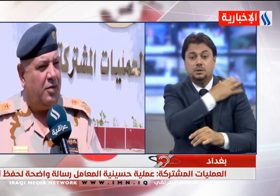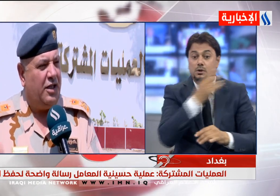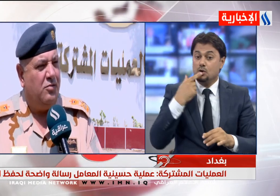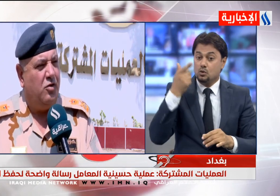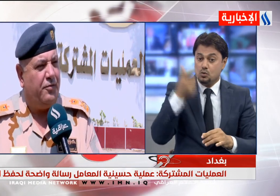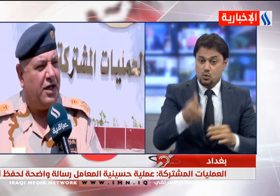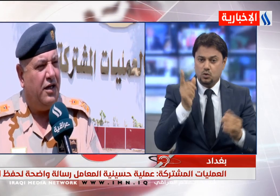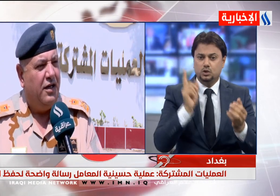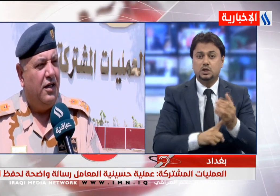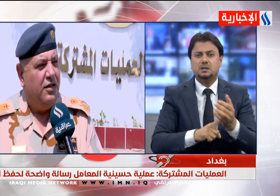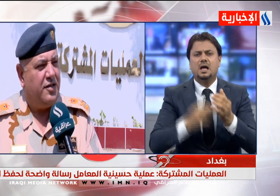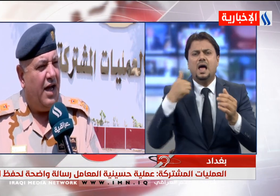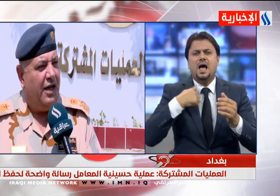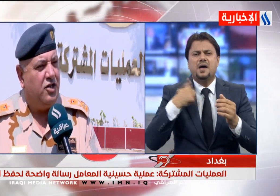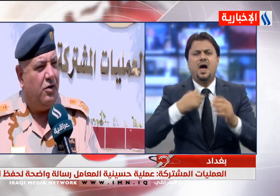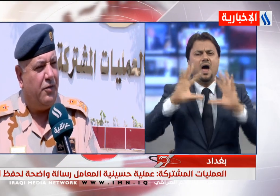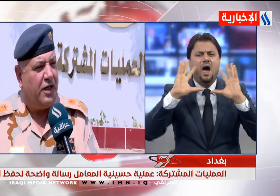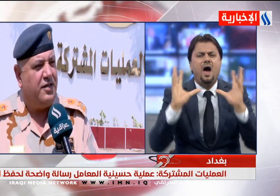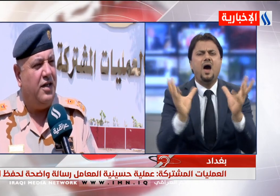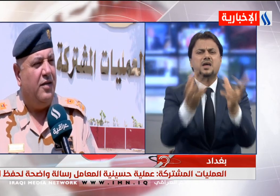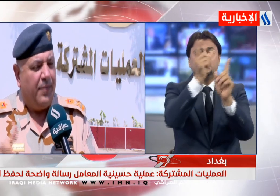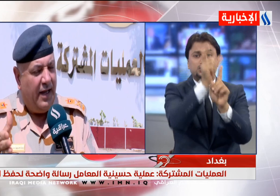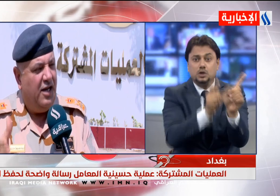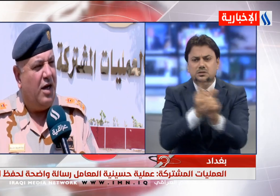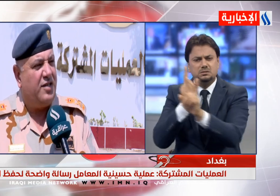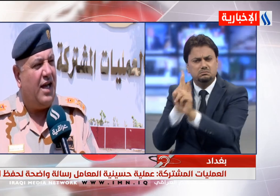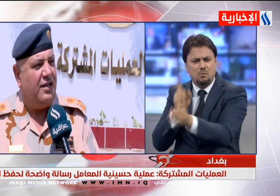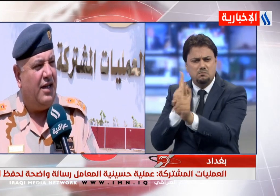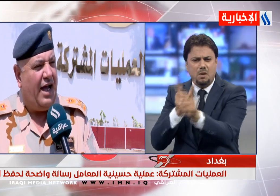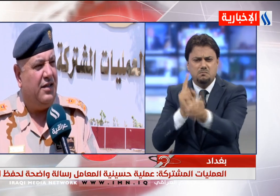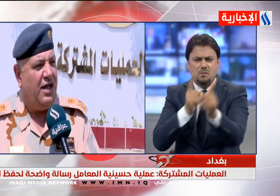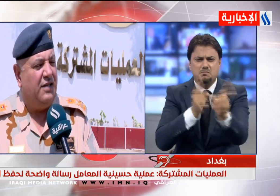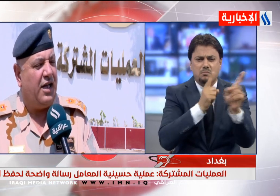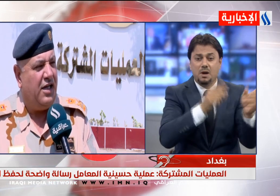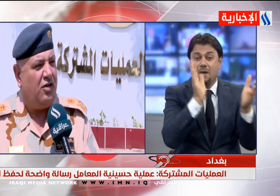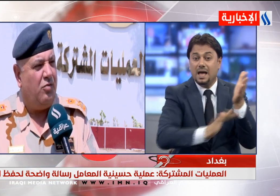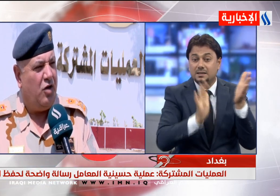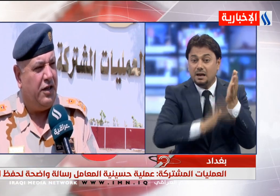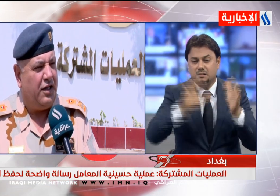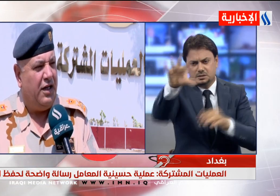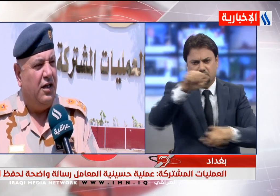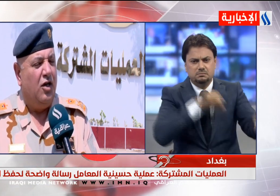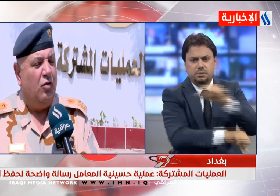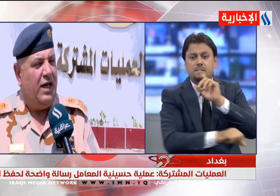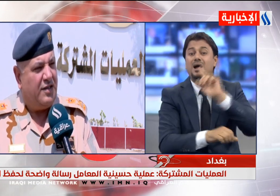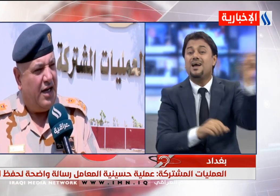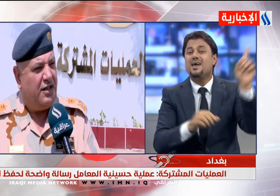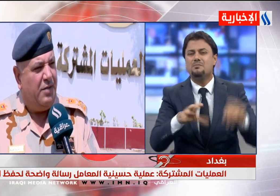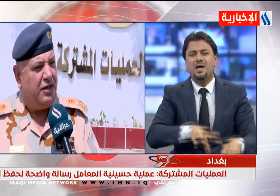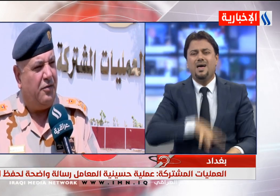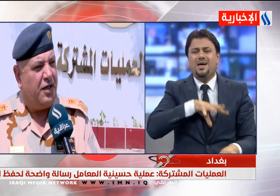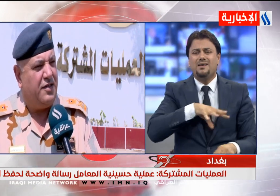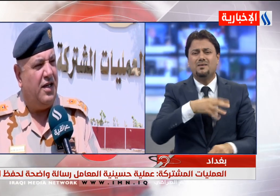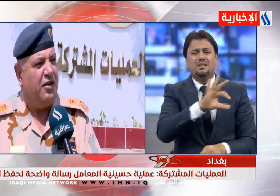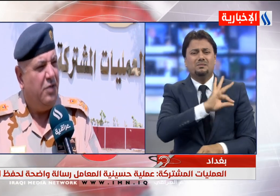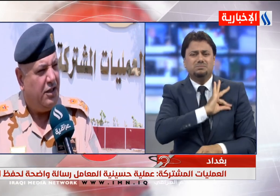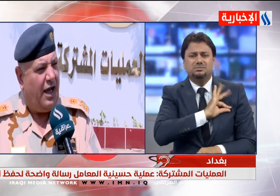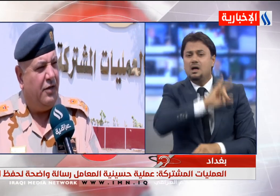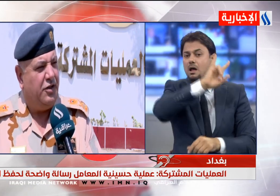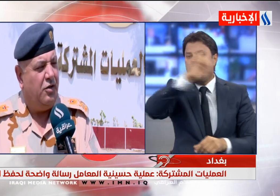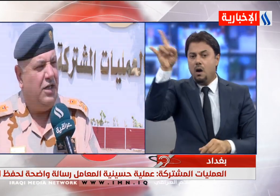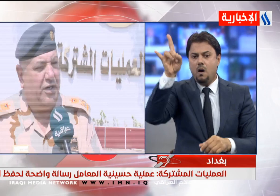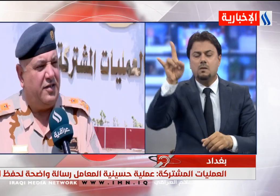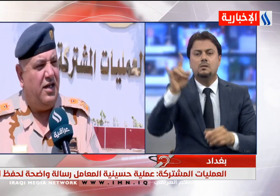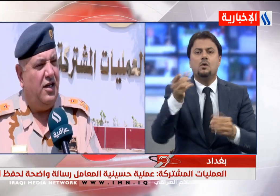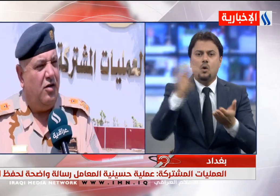القوات الأمنية ستلاحق كل من يقوم بتهديد أمن المواطن في هذه المنطقة منوها إلى أن هذه العملية